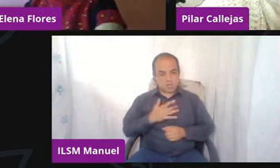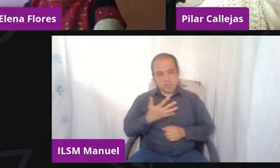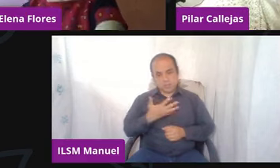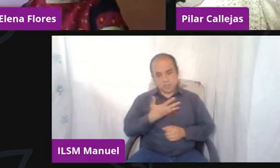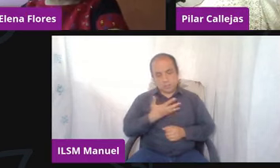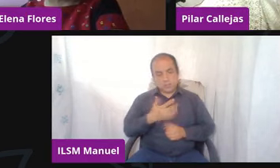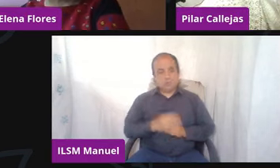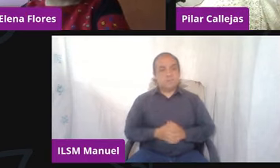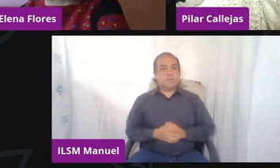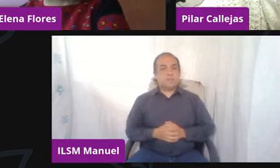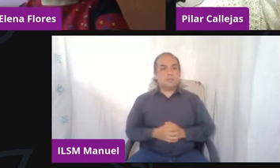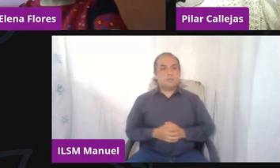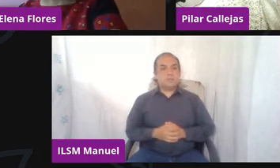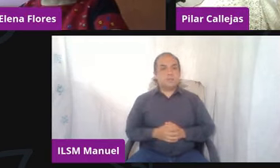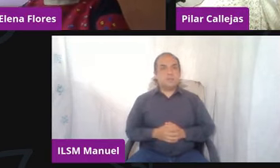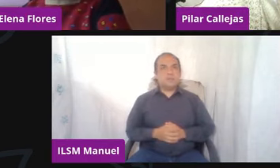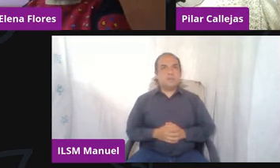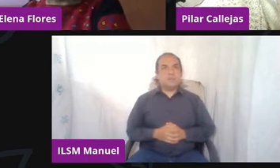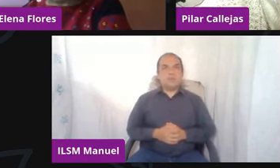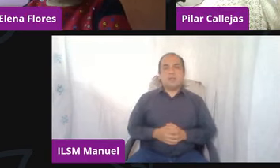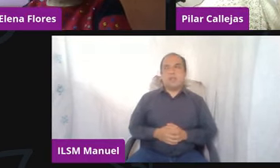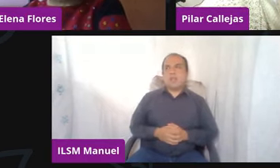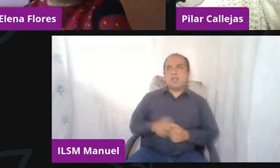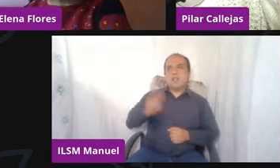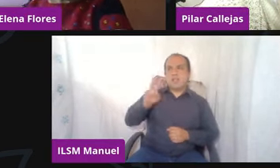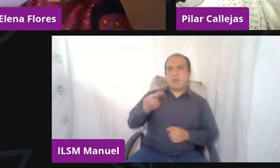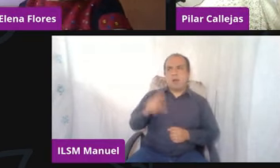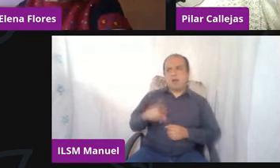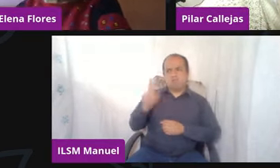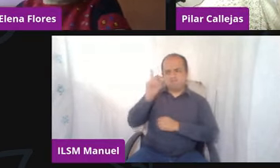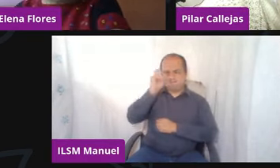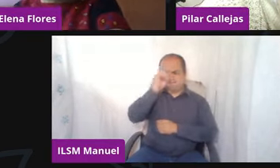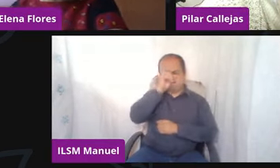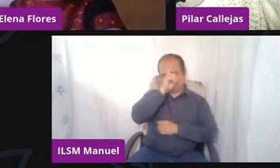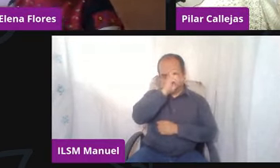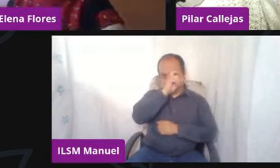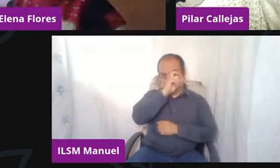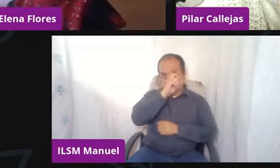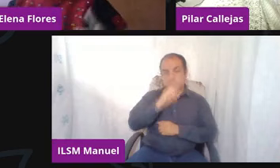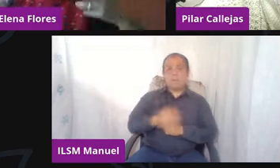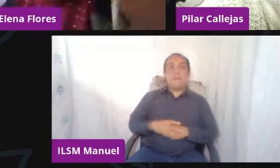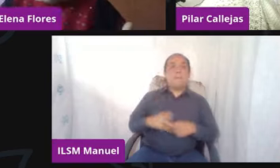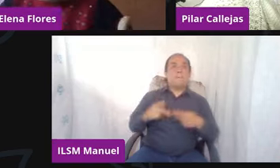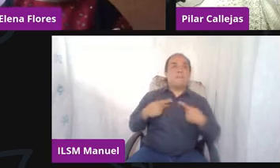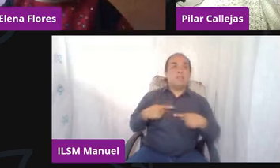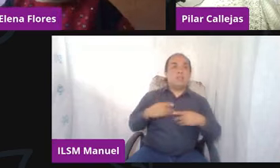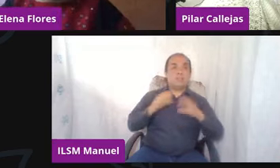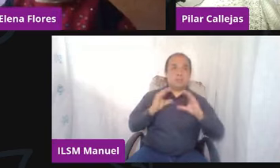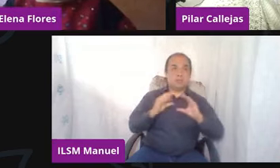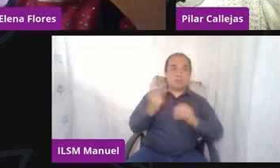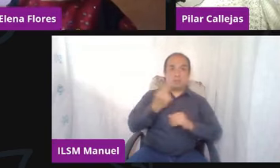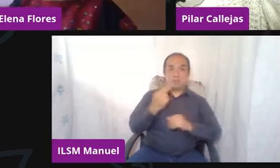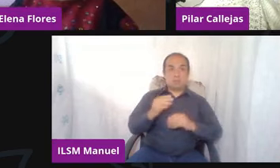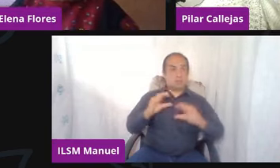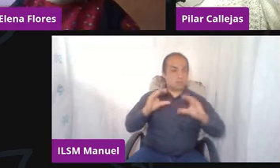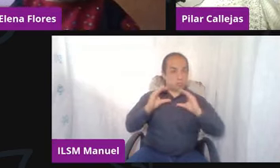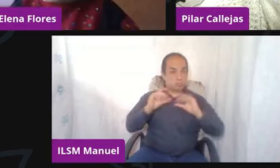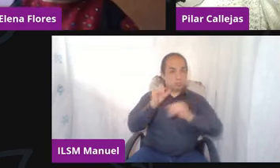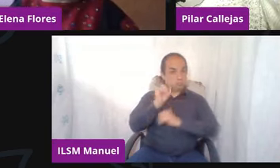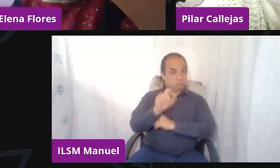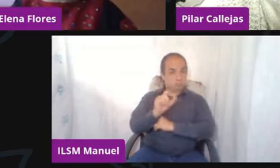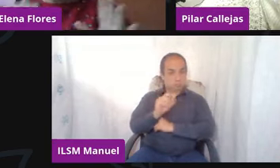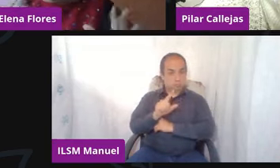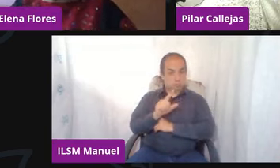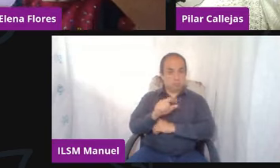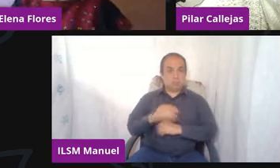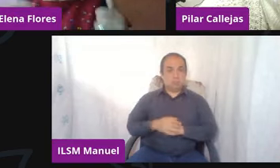sí qué fuerte o sea, de verdad que es complejísimo porque quien cuida insisto se debe cuidar ¿no? Y quien está a